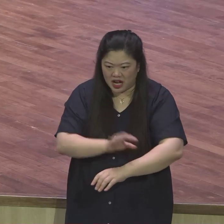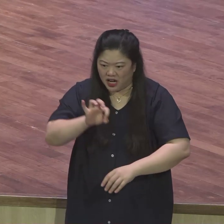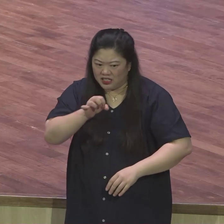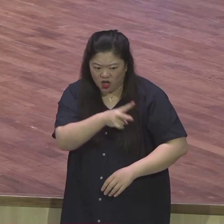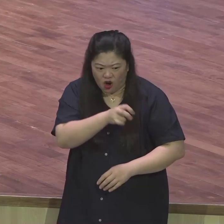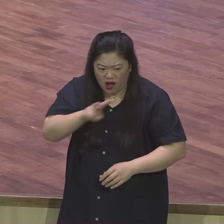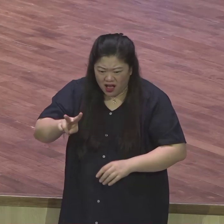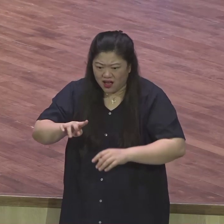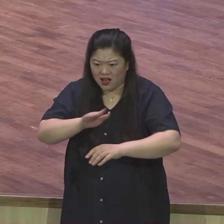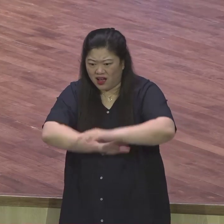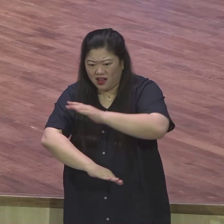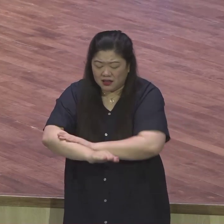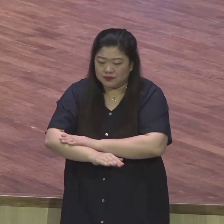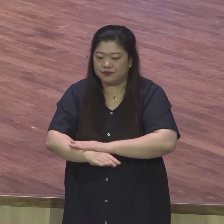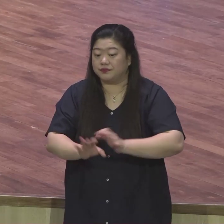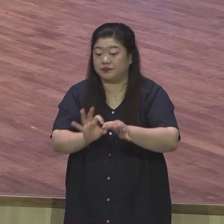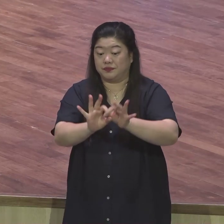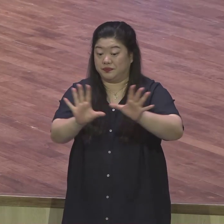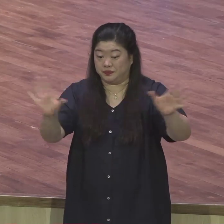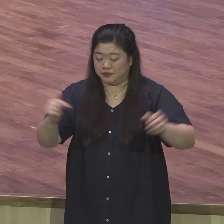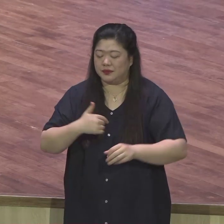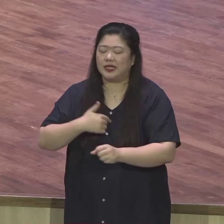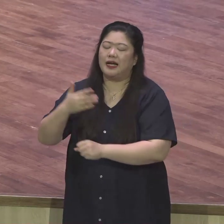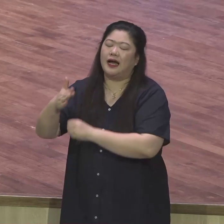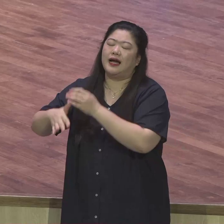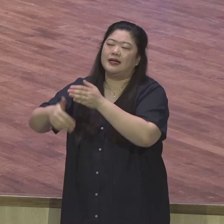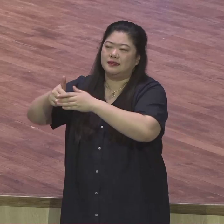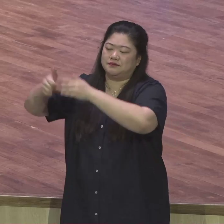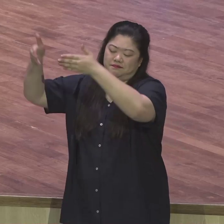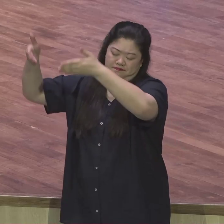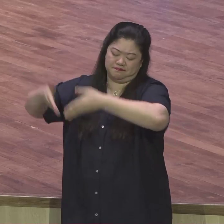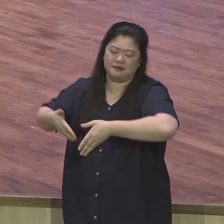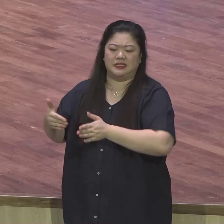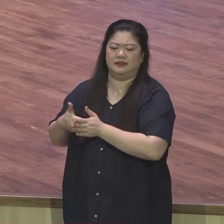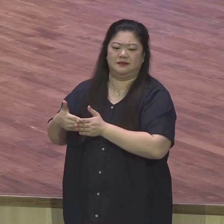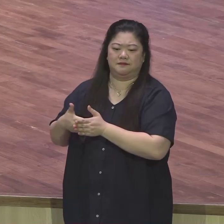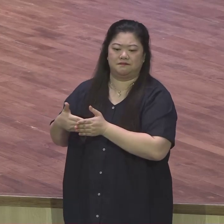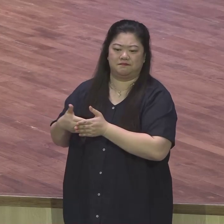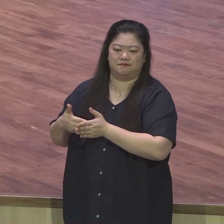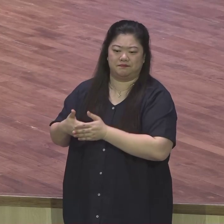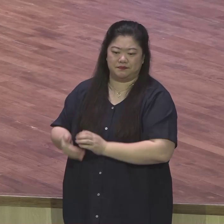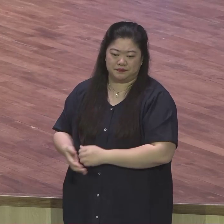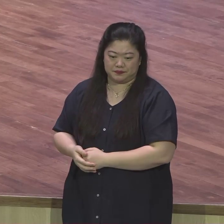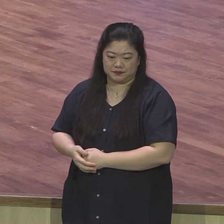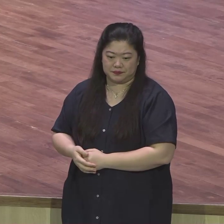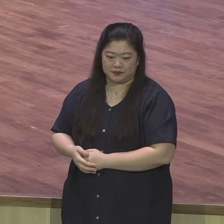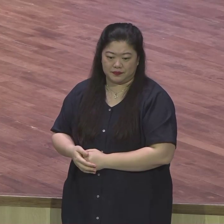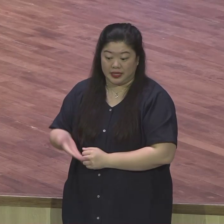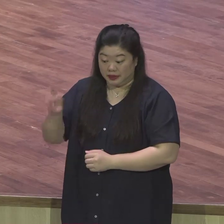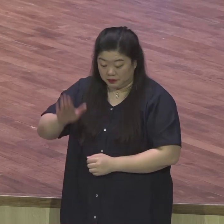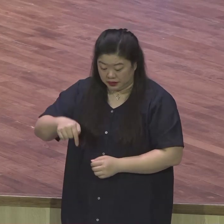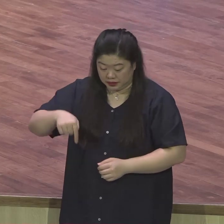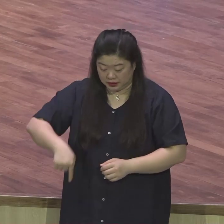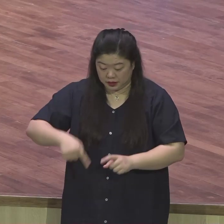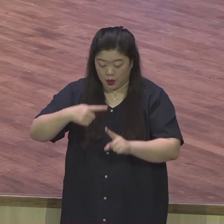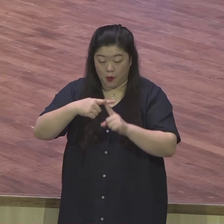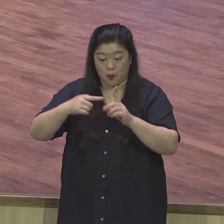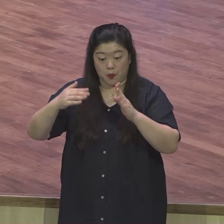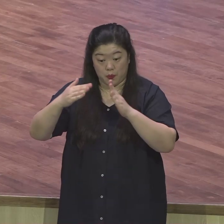사는 거예요. 보건만. 그런데 이 나라가 하나님의 이 교회가 우리 교육교회를 결정할 난 참석도 안